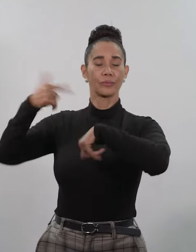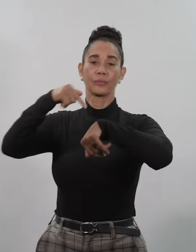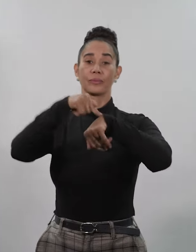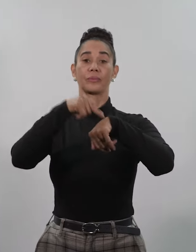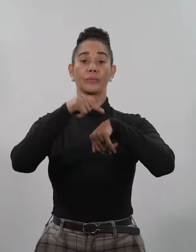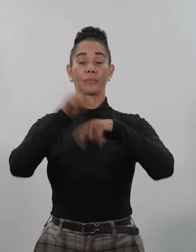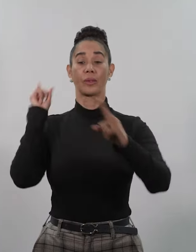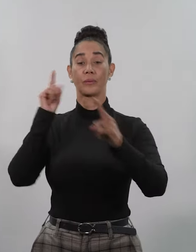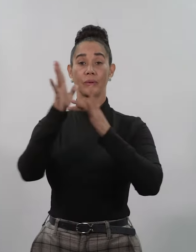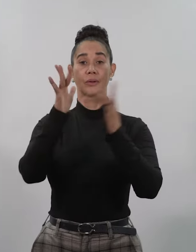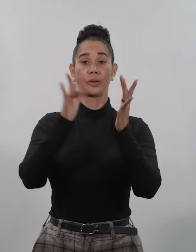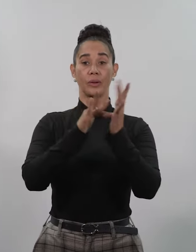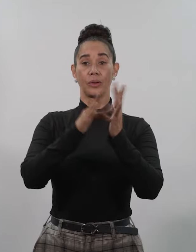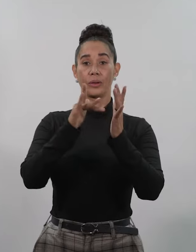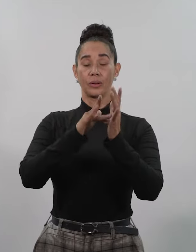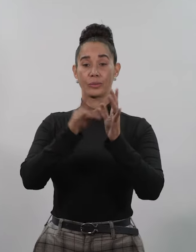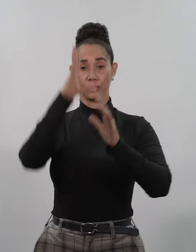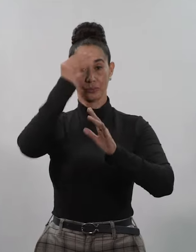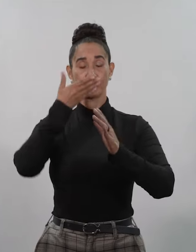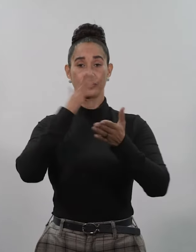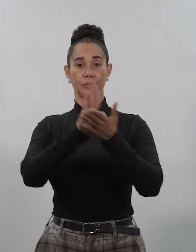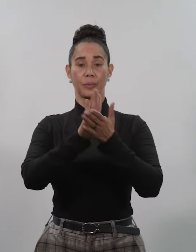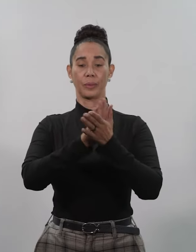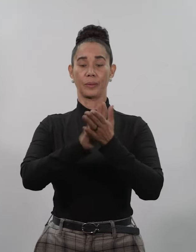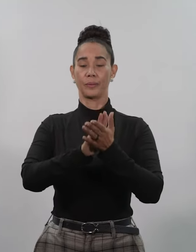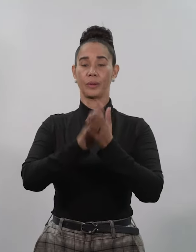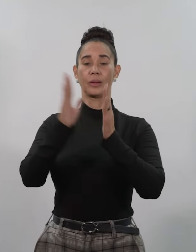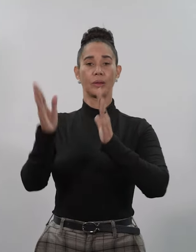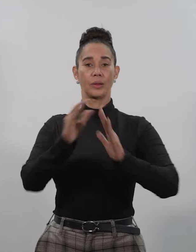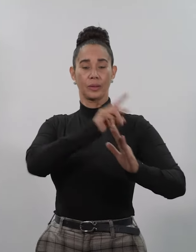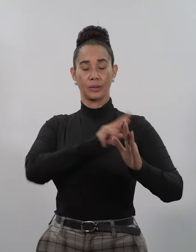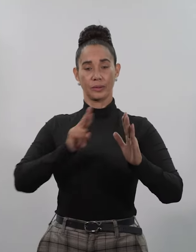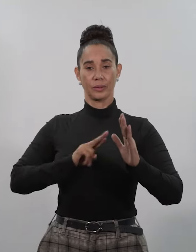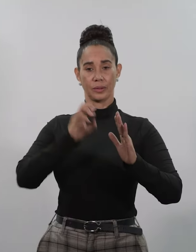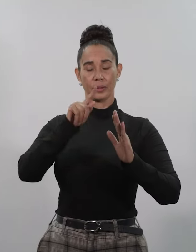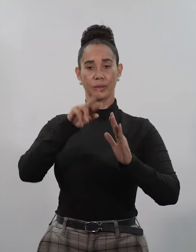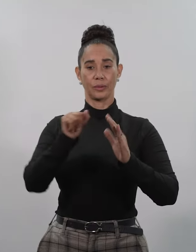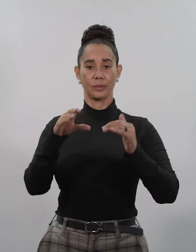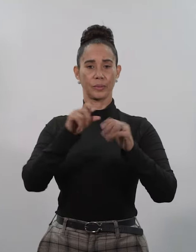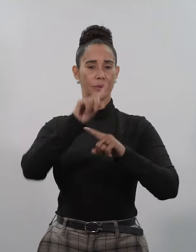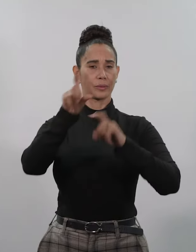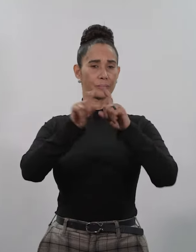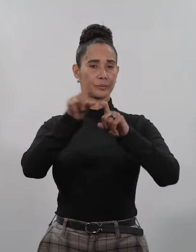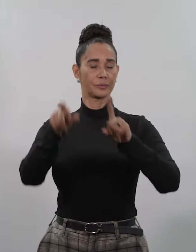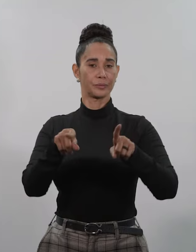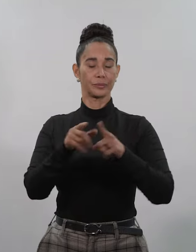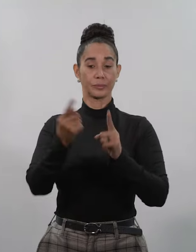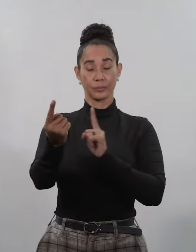enviaron a Jesús unos fariseos y partidarios de Herodes para casarlo con una pregunta. Se acercaron